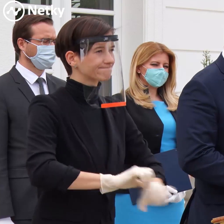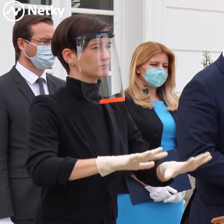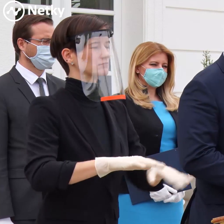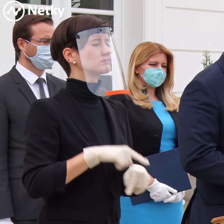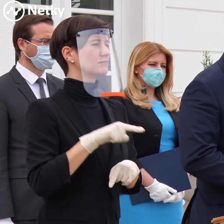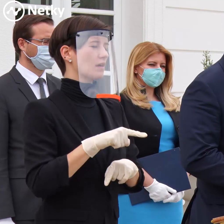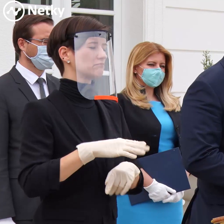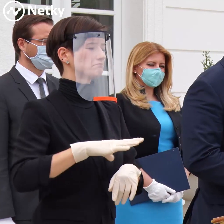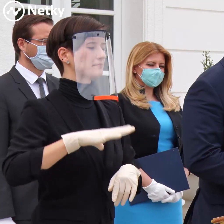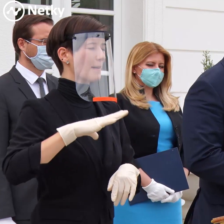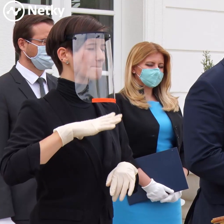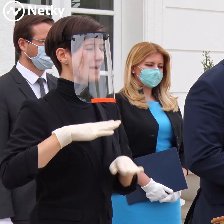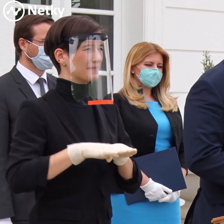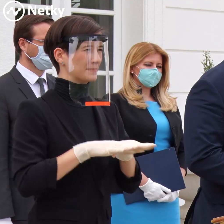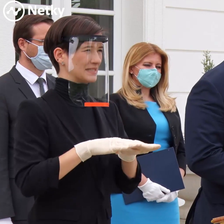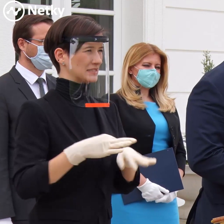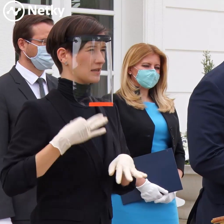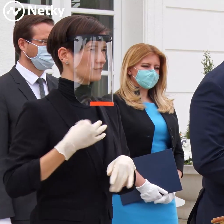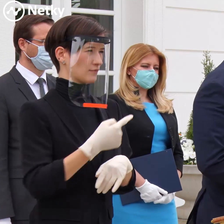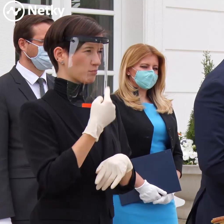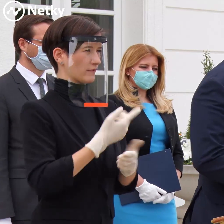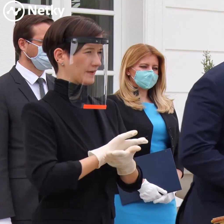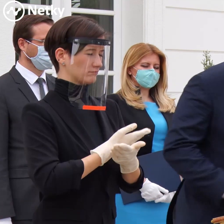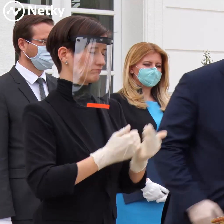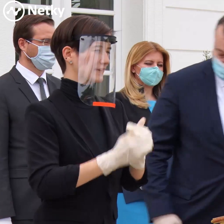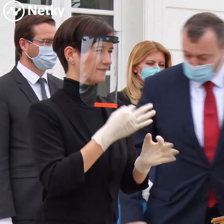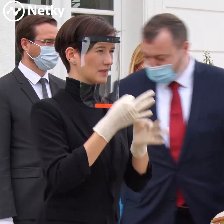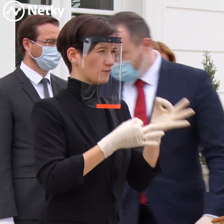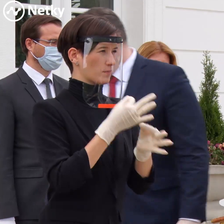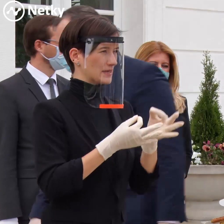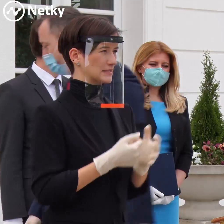zdravotníctva sa doplní k tomu viac informácií, podrobností. Ďakujem.